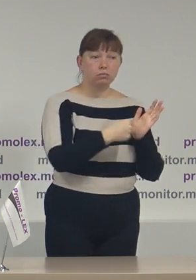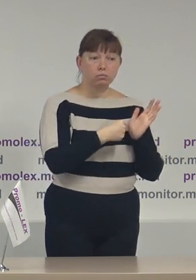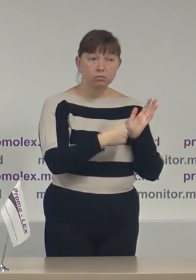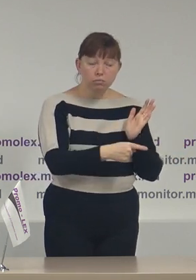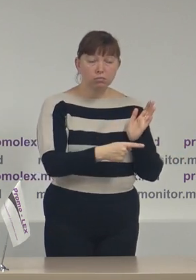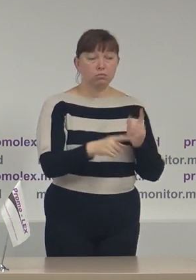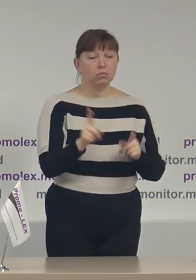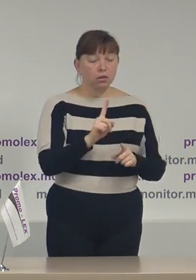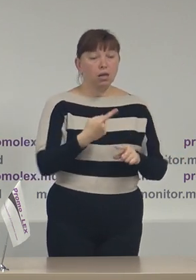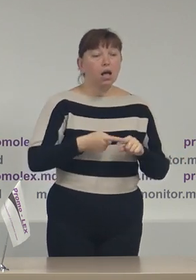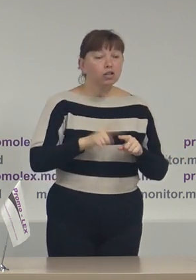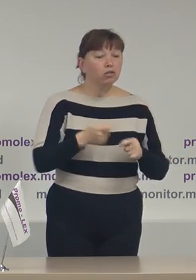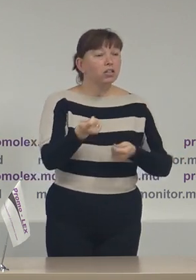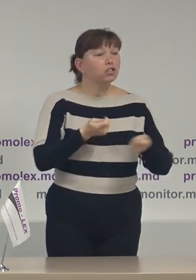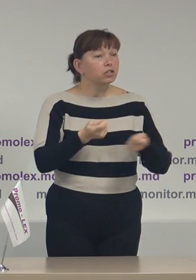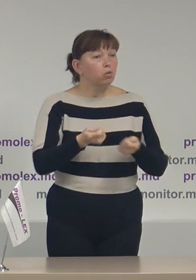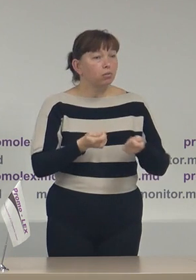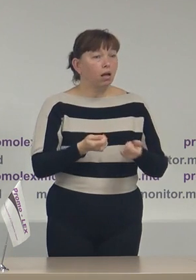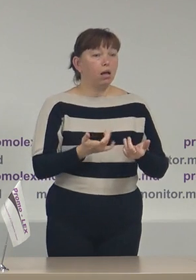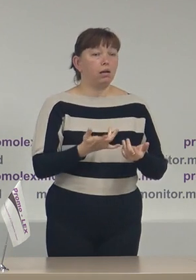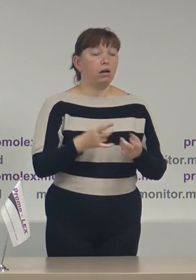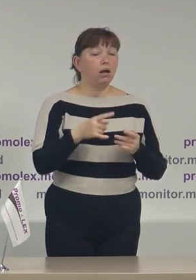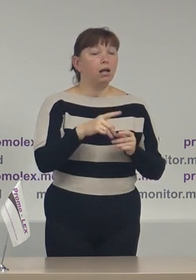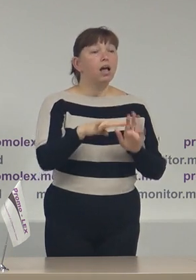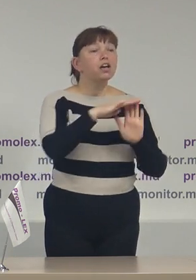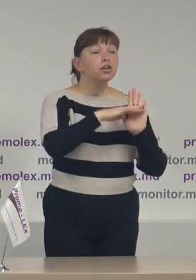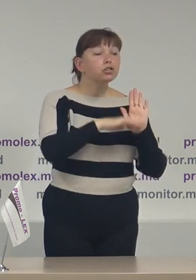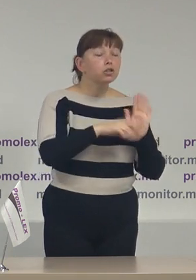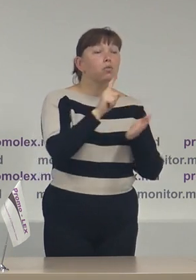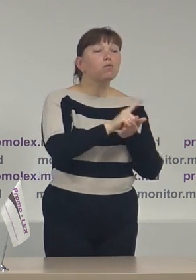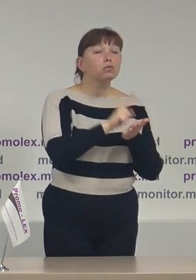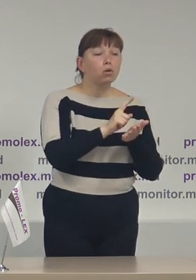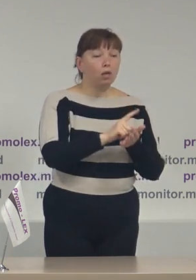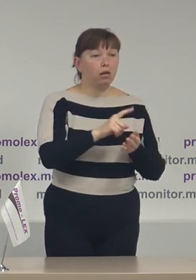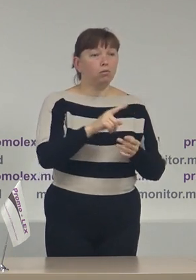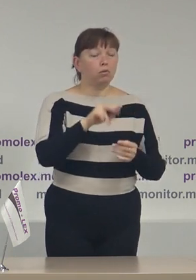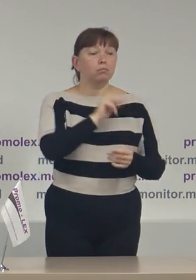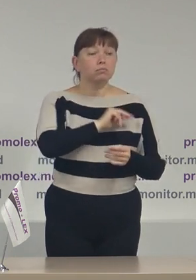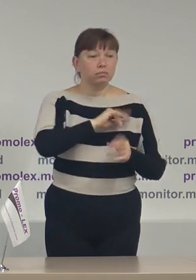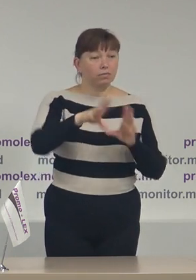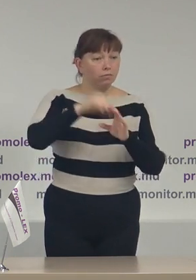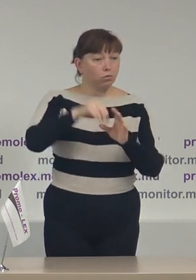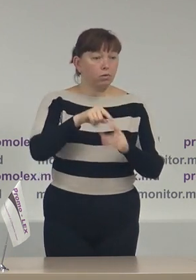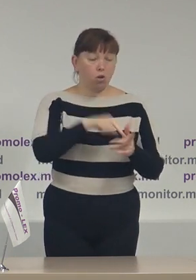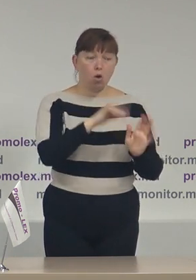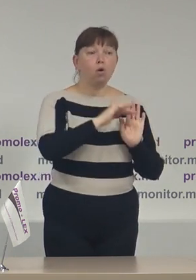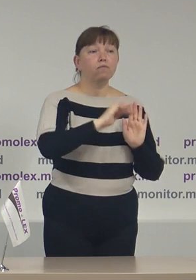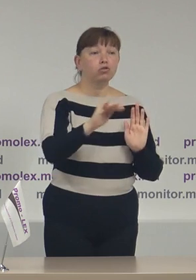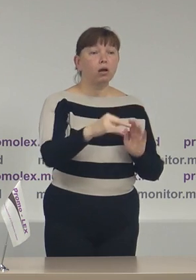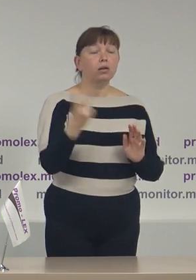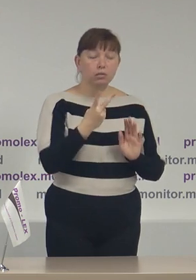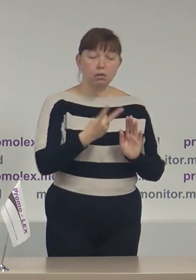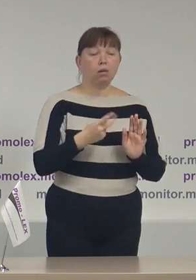cu privire la gestionarea registrului funcționariilor electorali sunt în picioare și ele trebuie